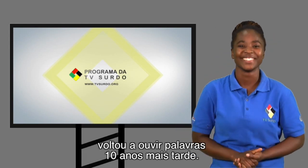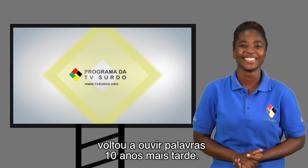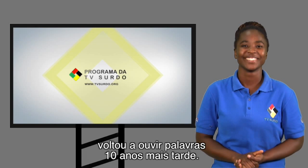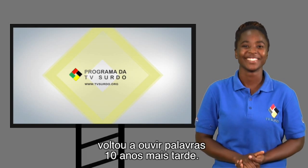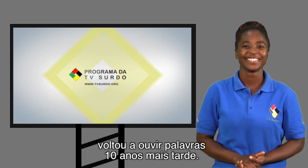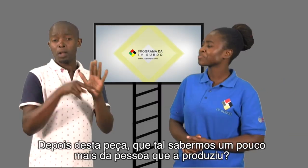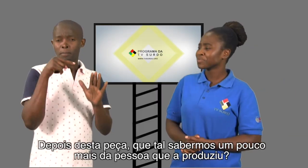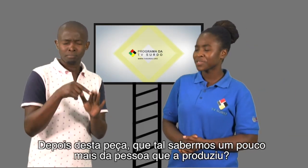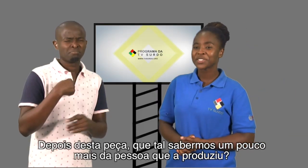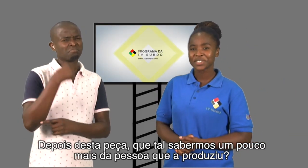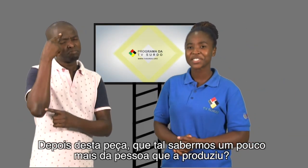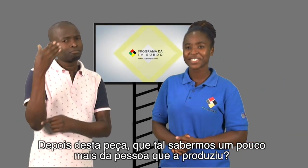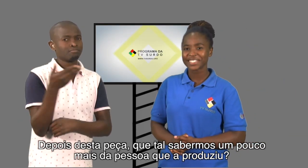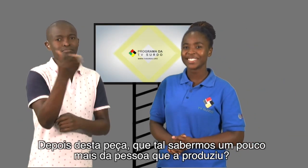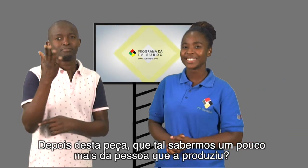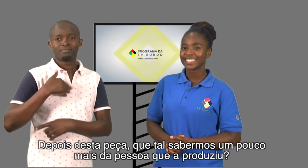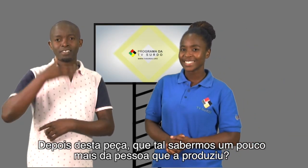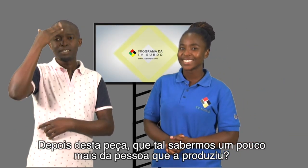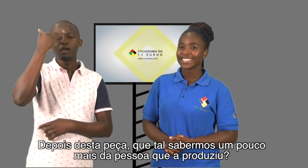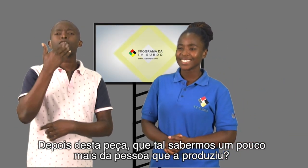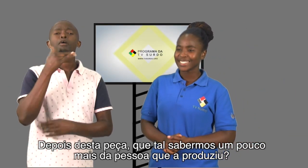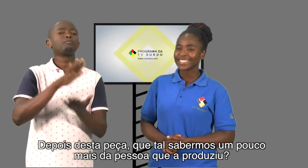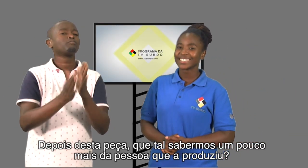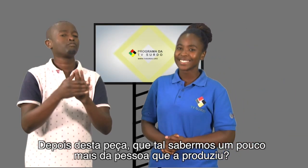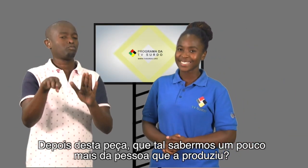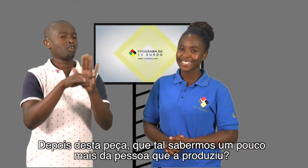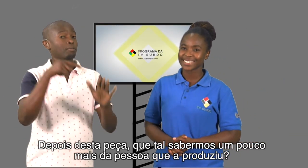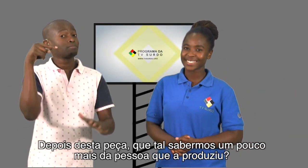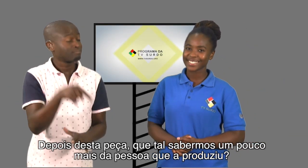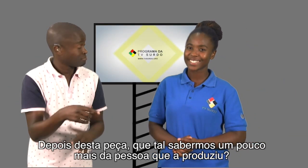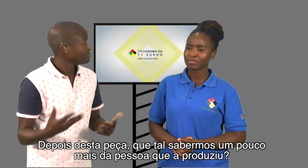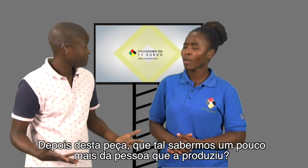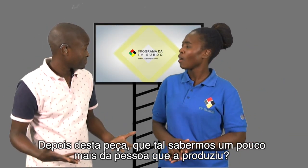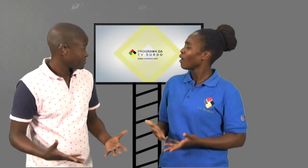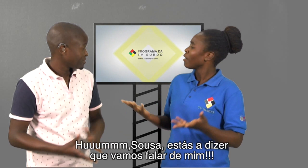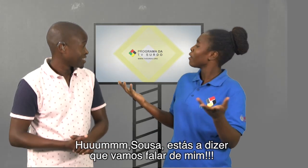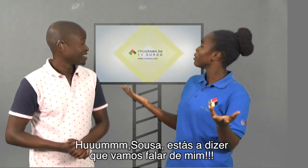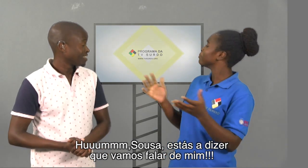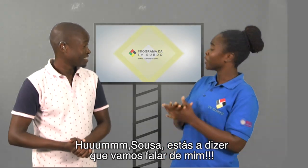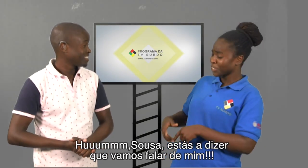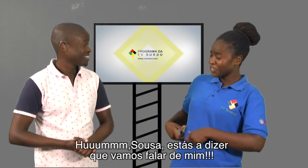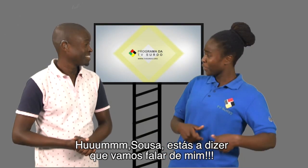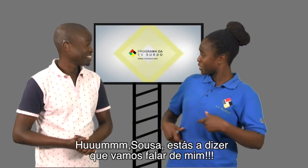anos mais tarde. Depois desta peça, que tal sabermos um pouco mais da pessoa que a produziu?